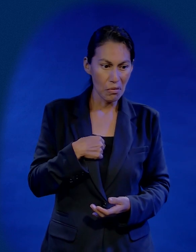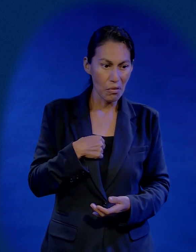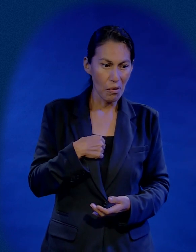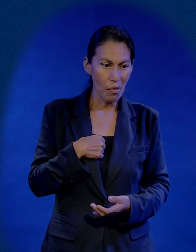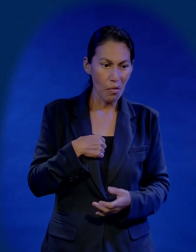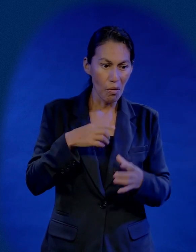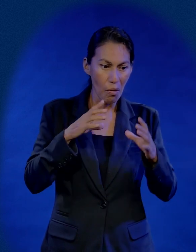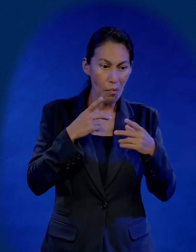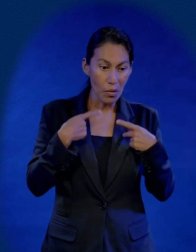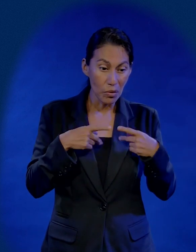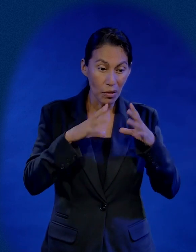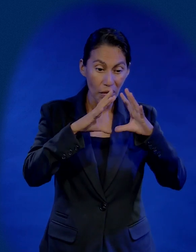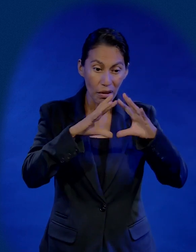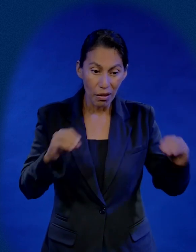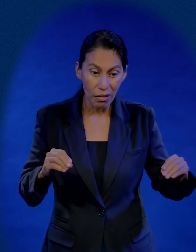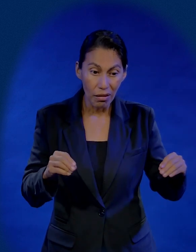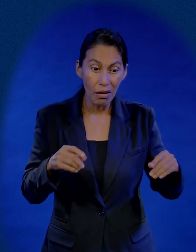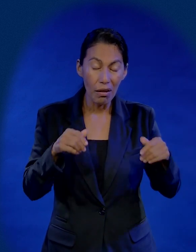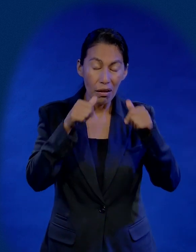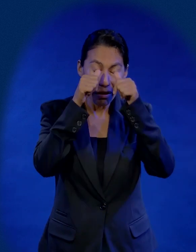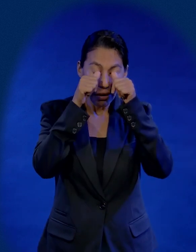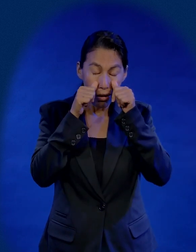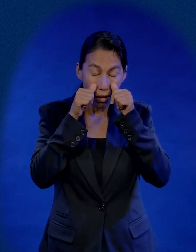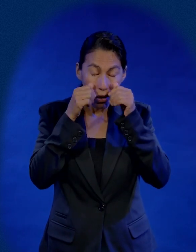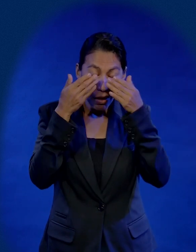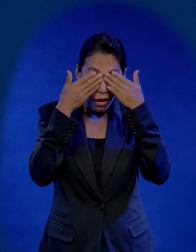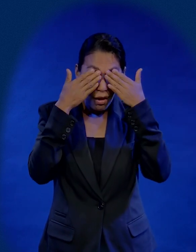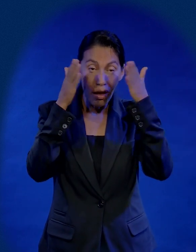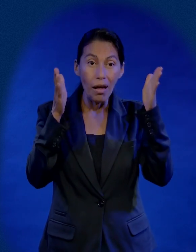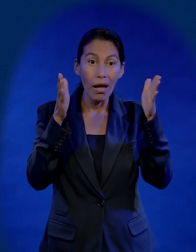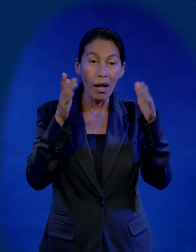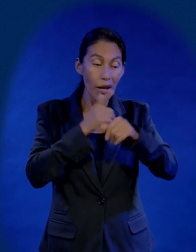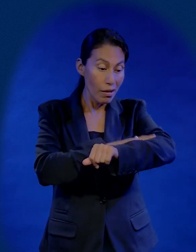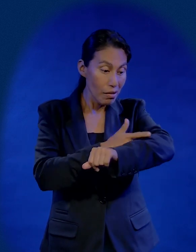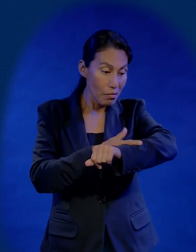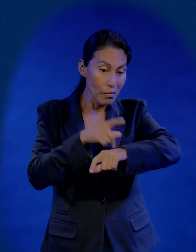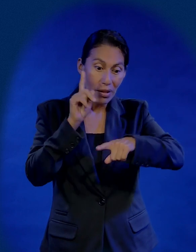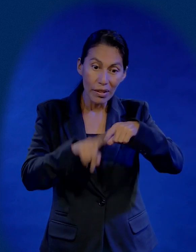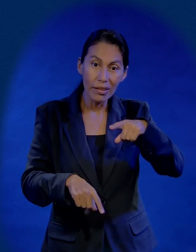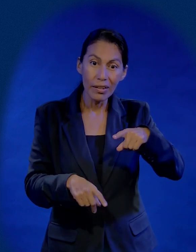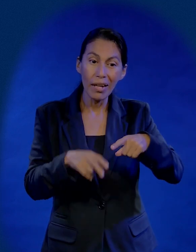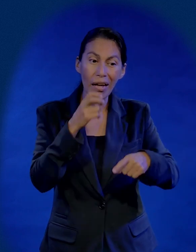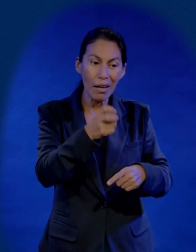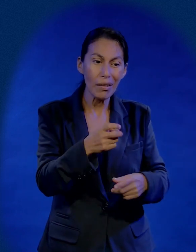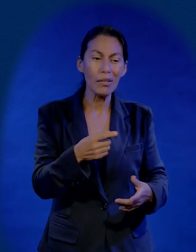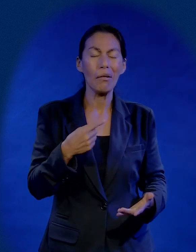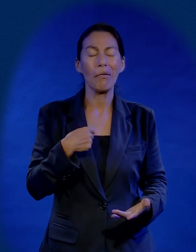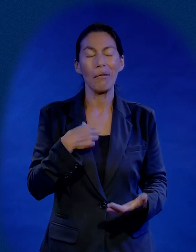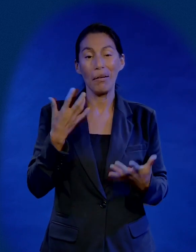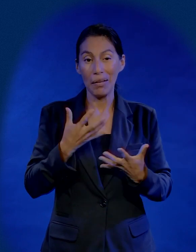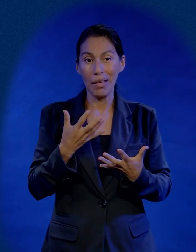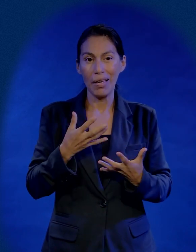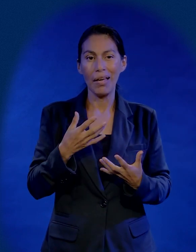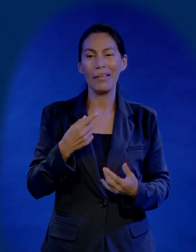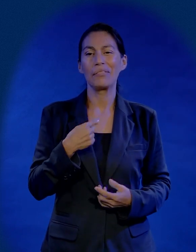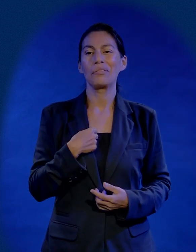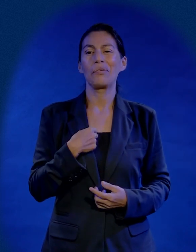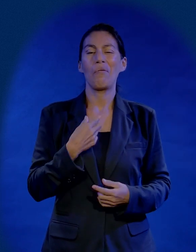sanar personas como él lo hace, de darle vista a los ciegos, de quitar la lepra de las personas, si yo pudiera hacer eso, pensaba Judas, yo ya